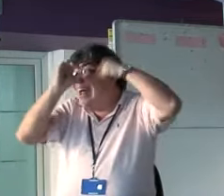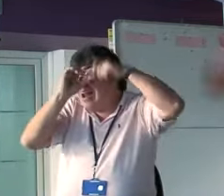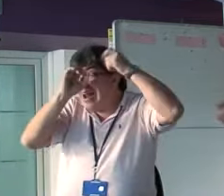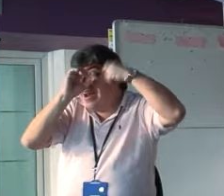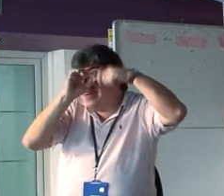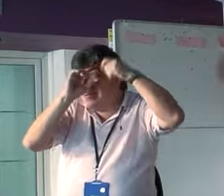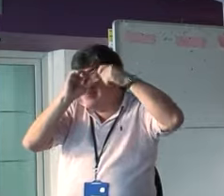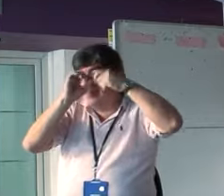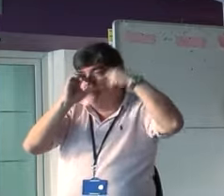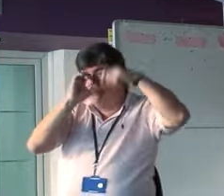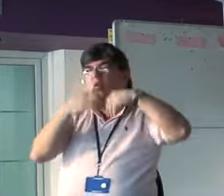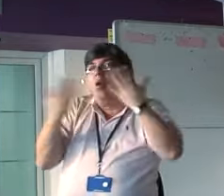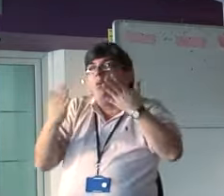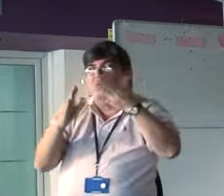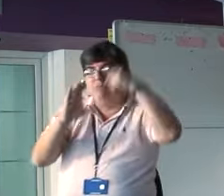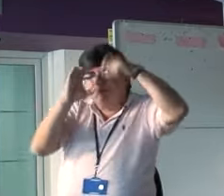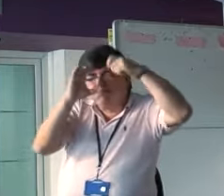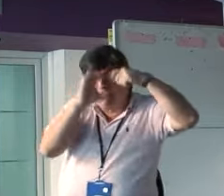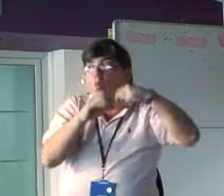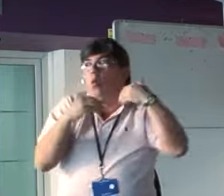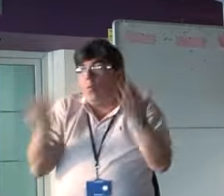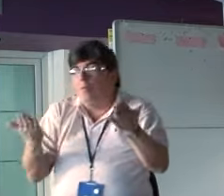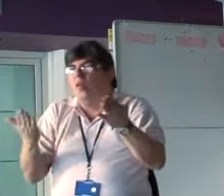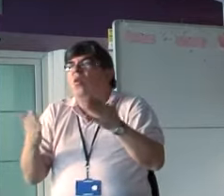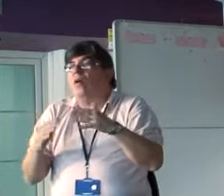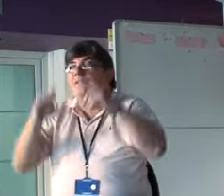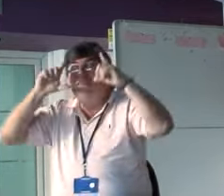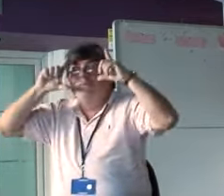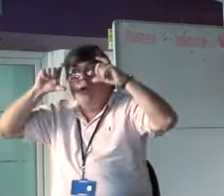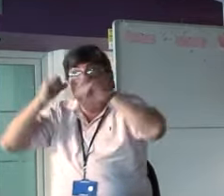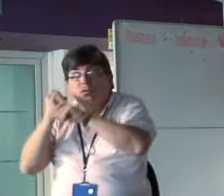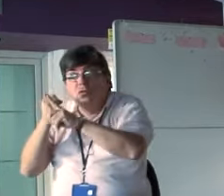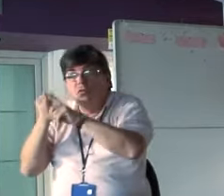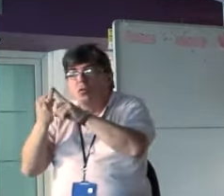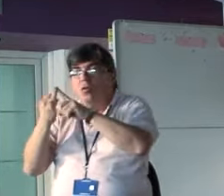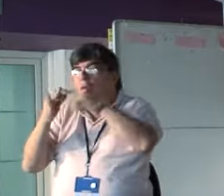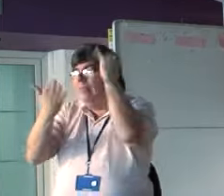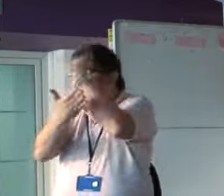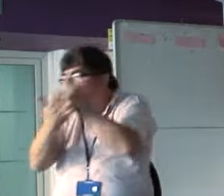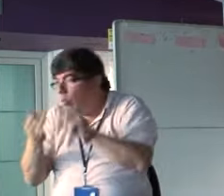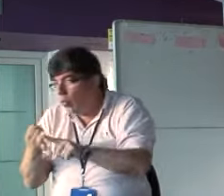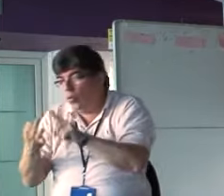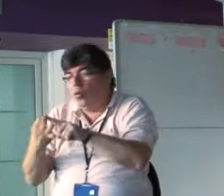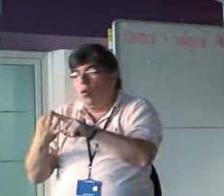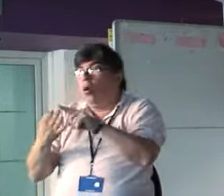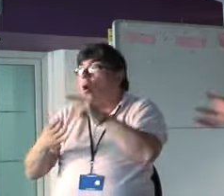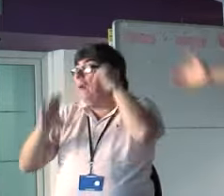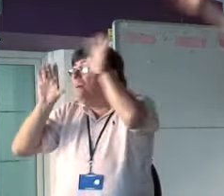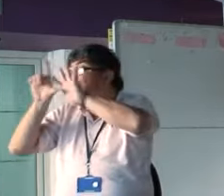el rodaje o la película. Con fotografías, con dibujos, con videos, con